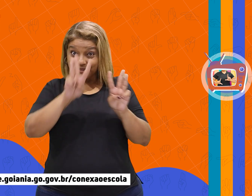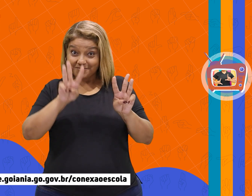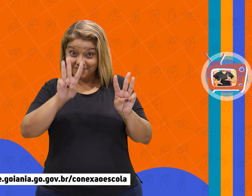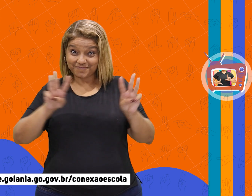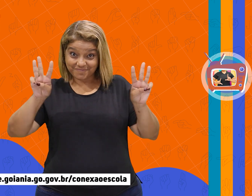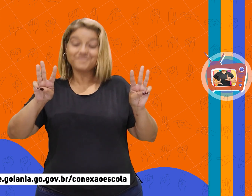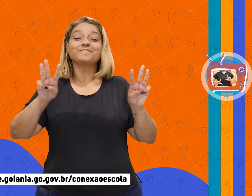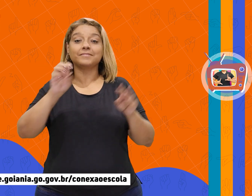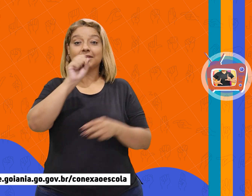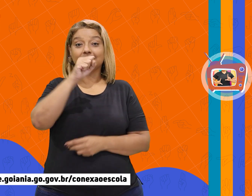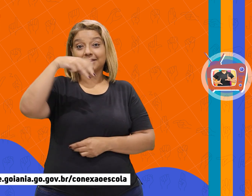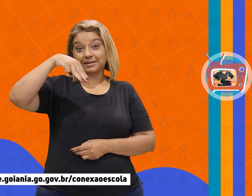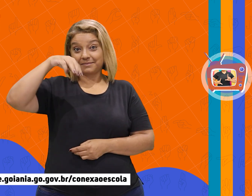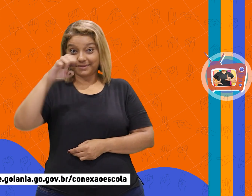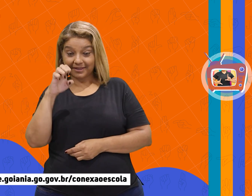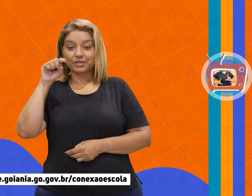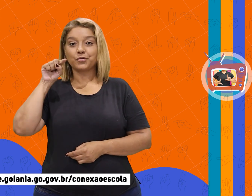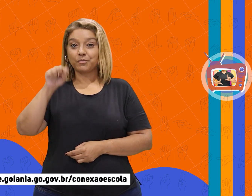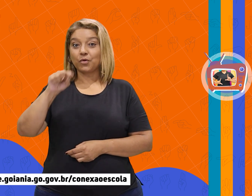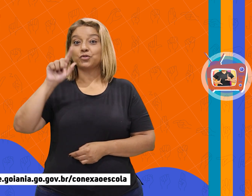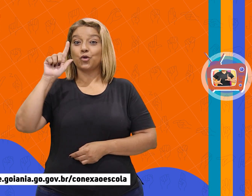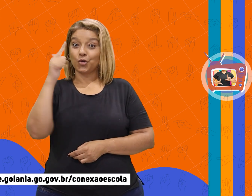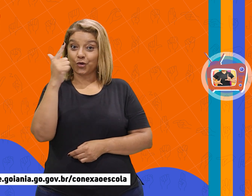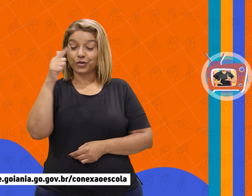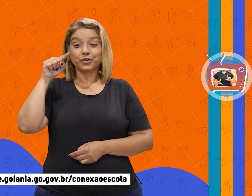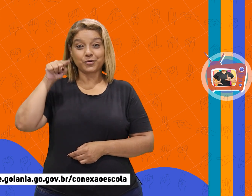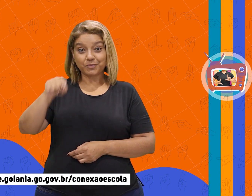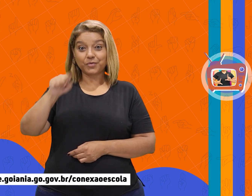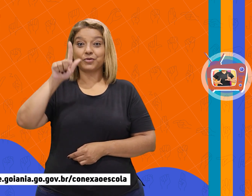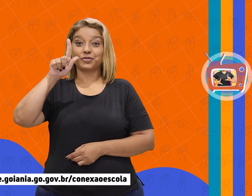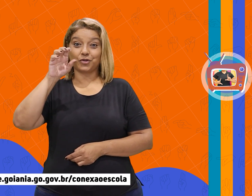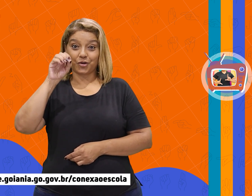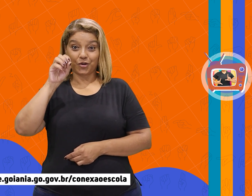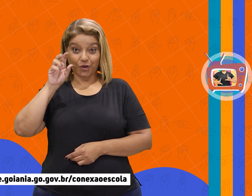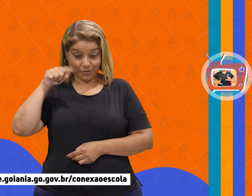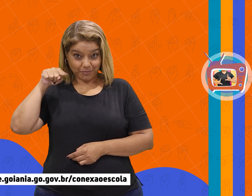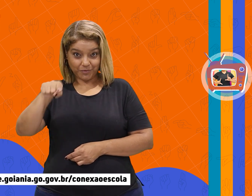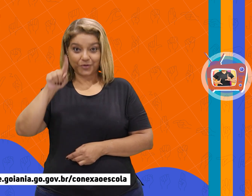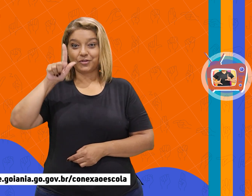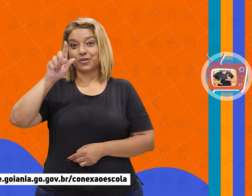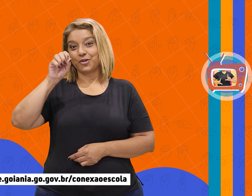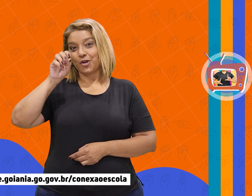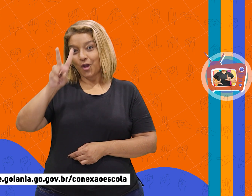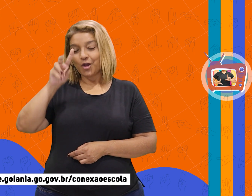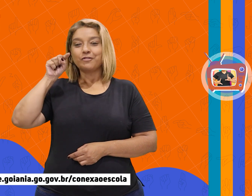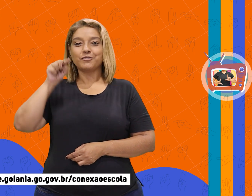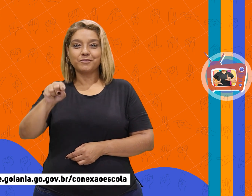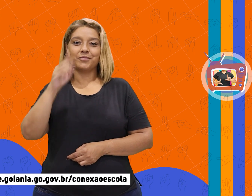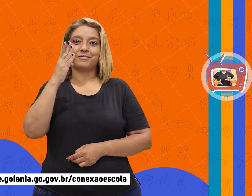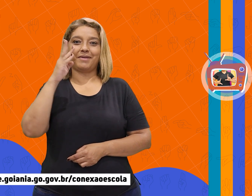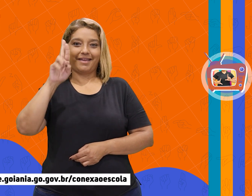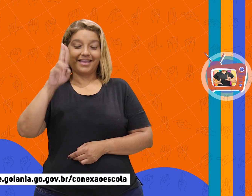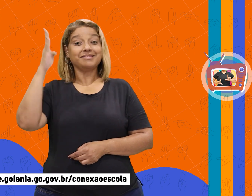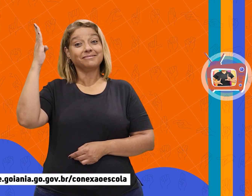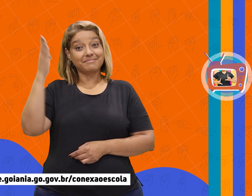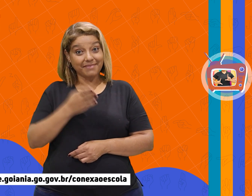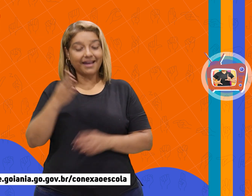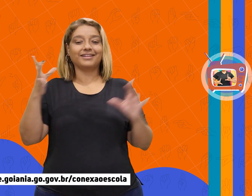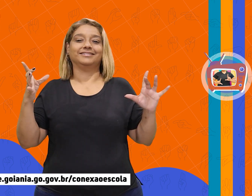.sme.goiania.gov.br